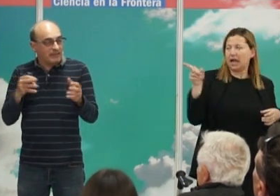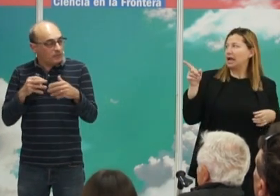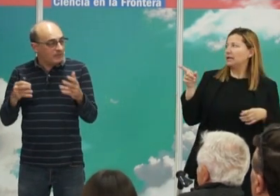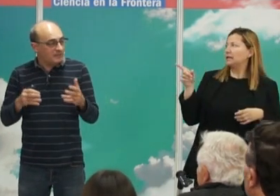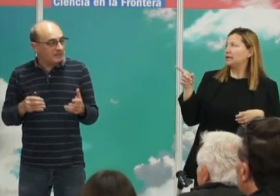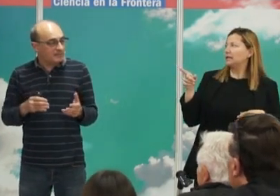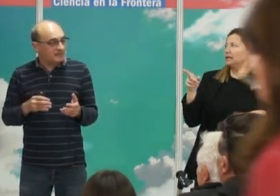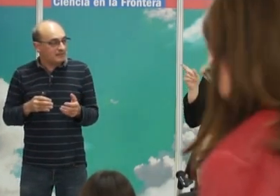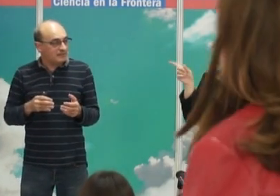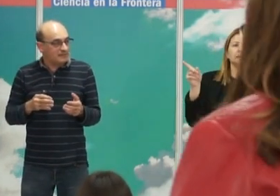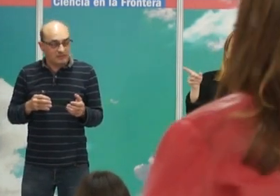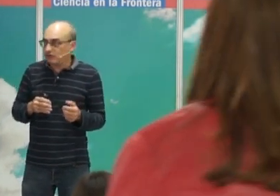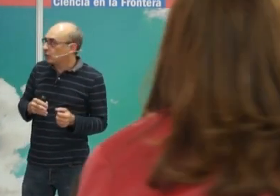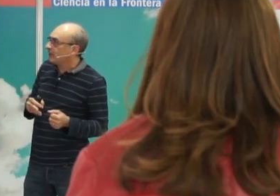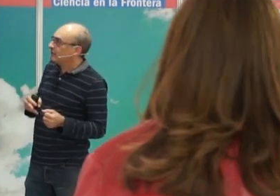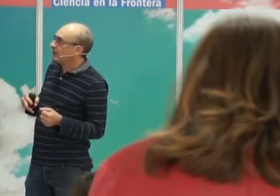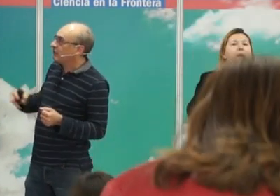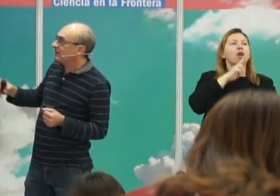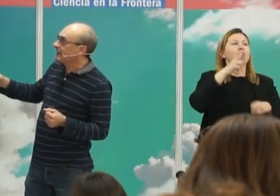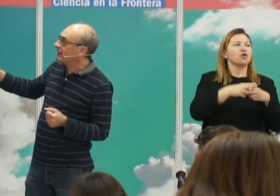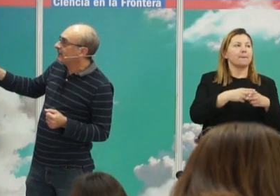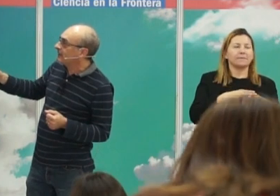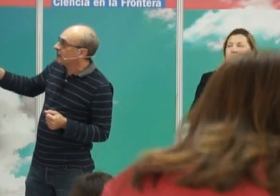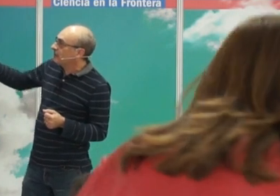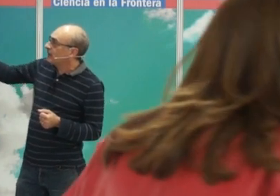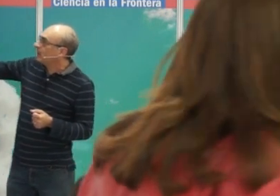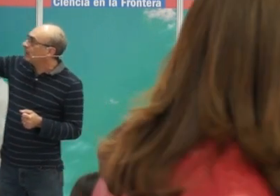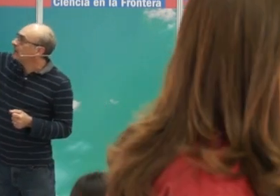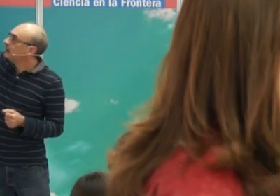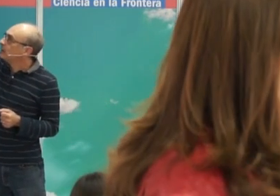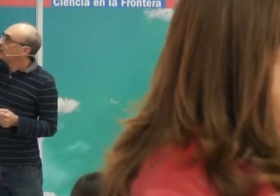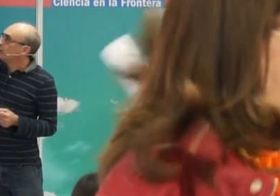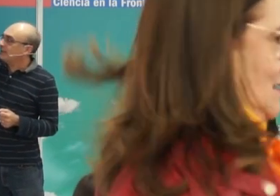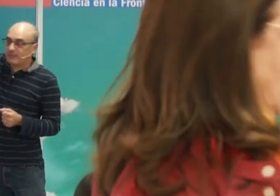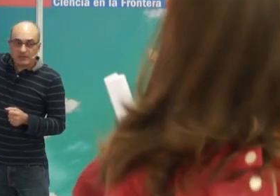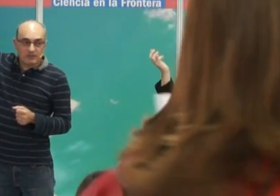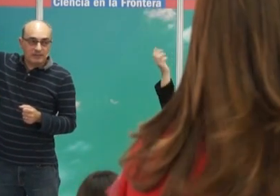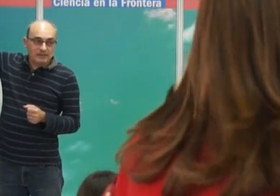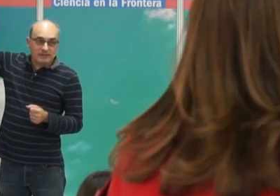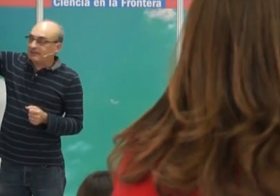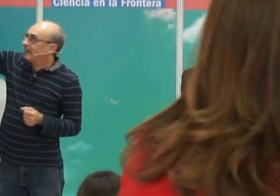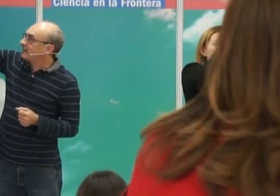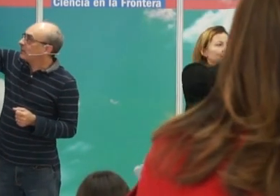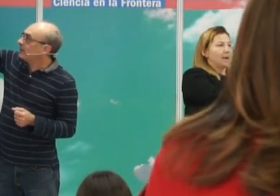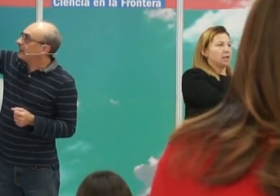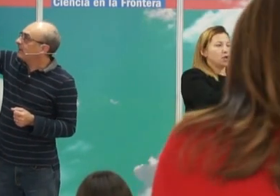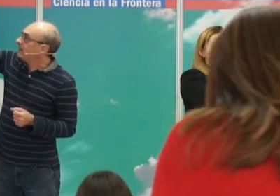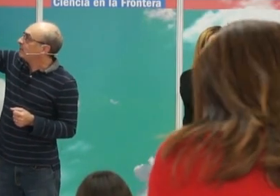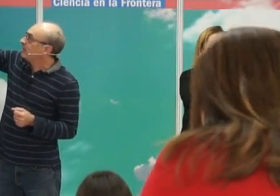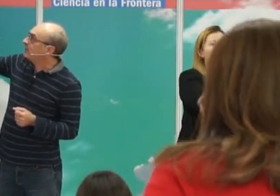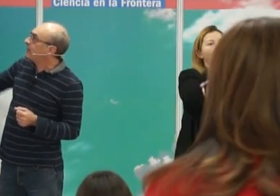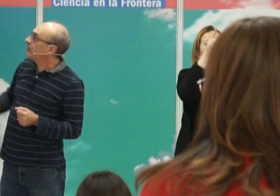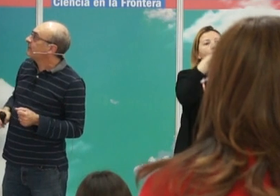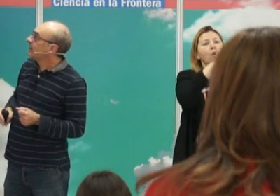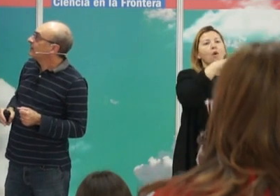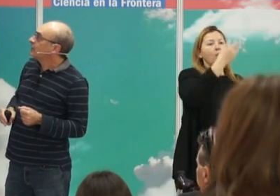tenían cada una de estas castas de estas estructuras que son bastante divertidos por ejemplo un español que se casa con una India